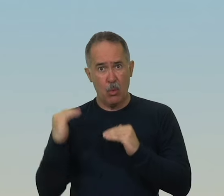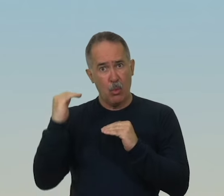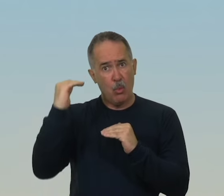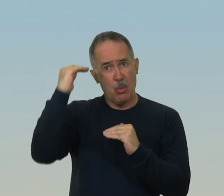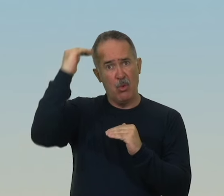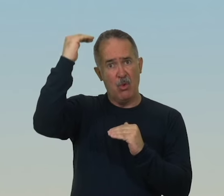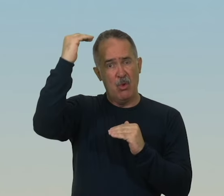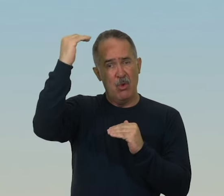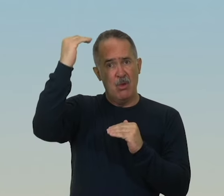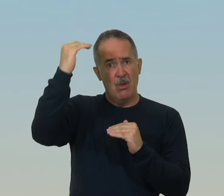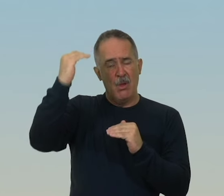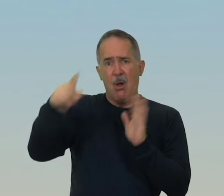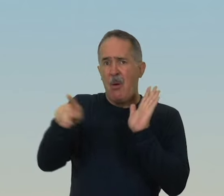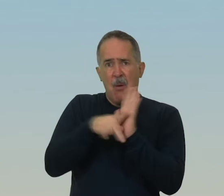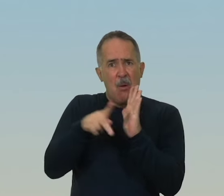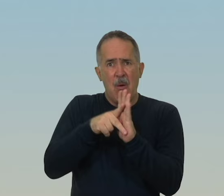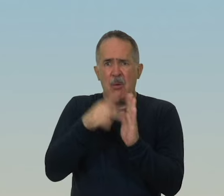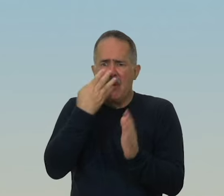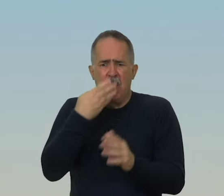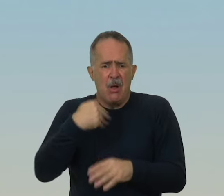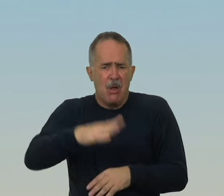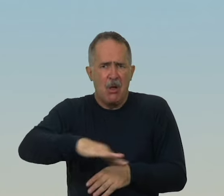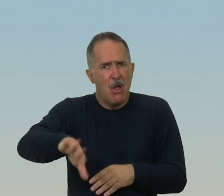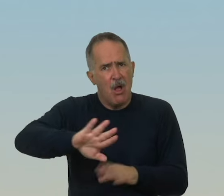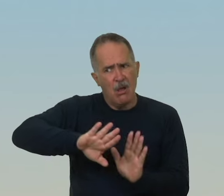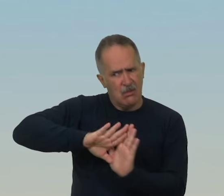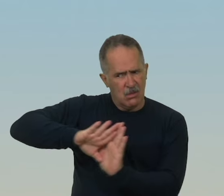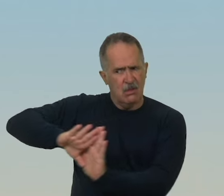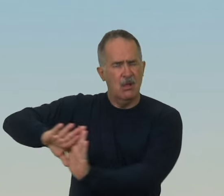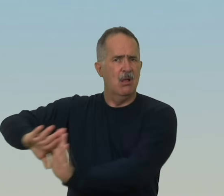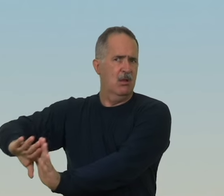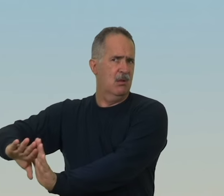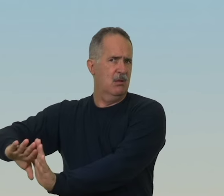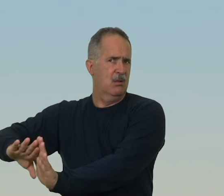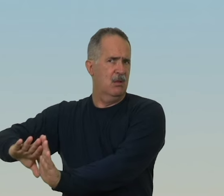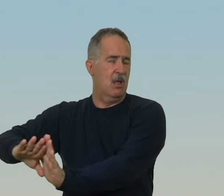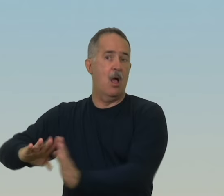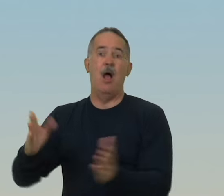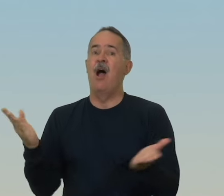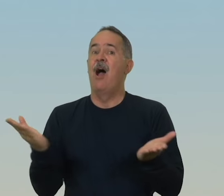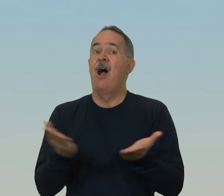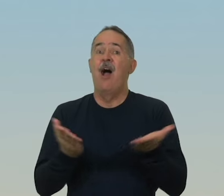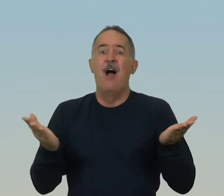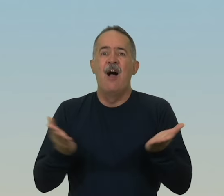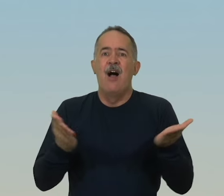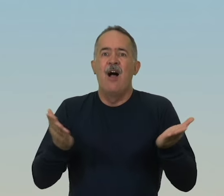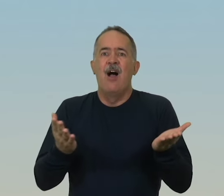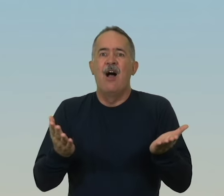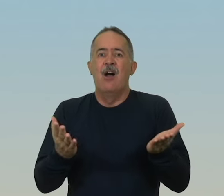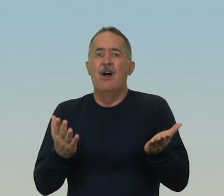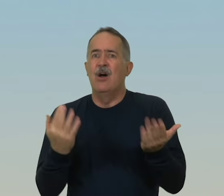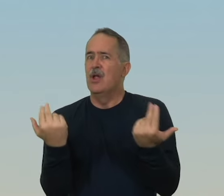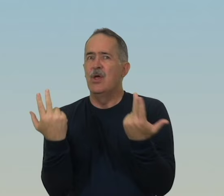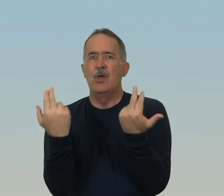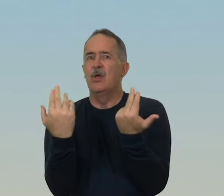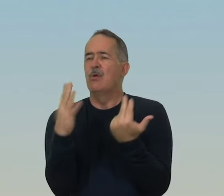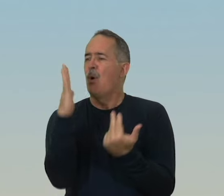rejeitei o que era próprio de criança. Agora, nós vemos num espelho,